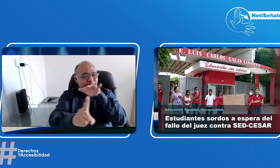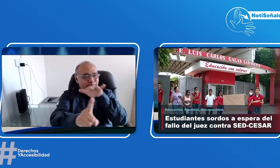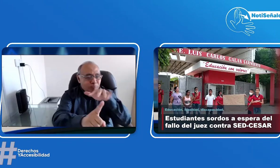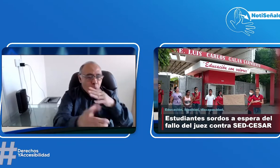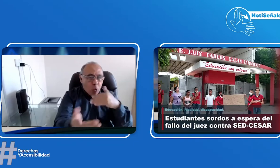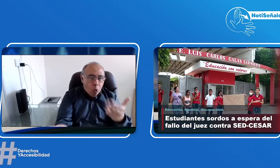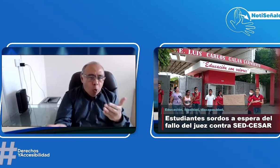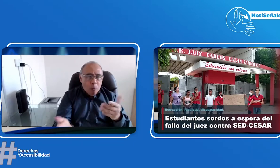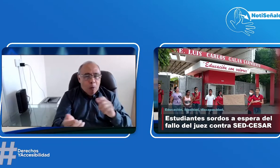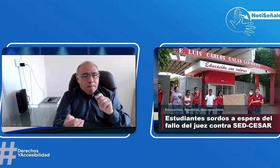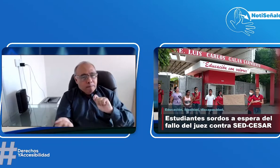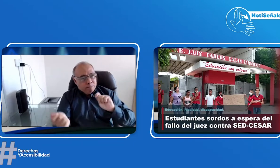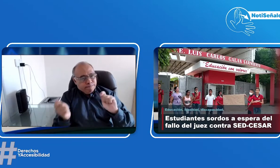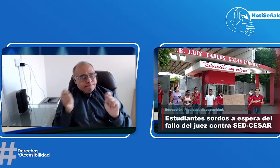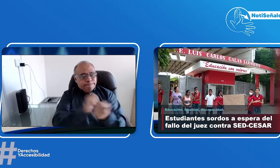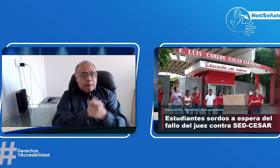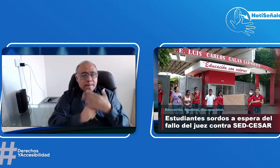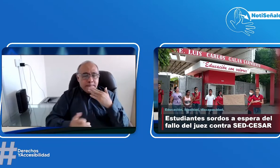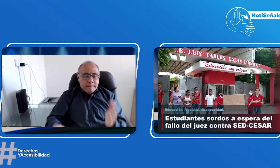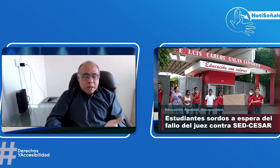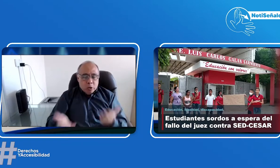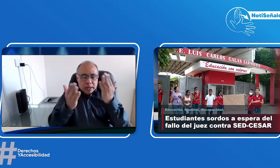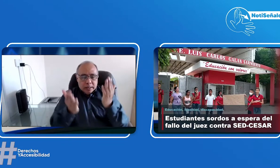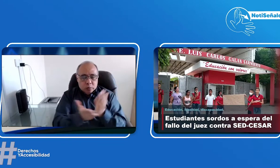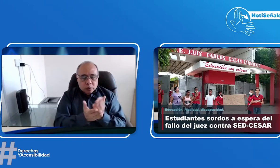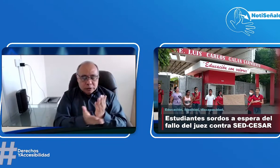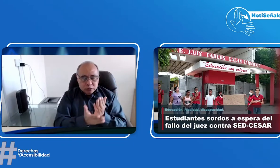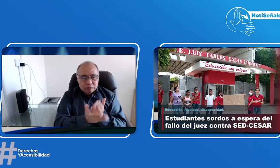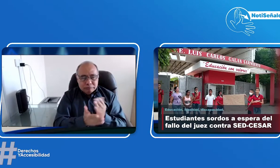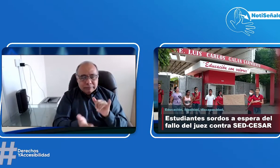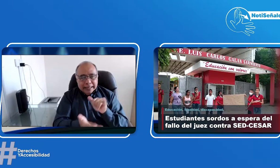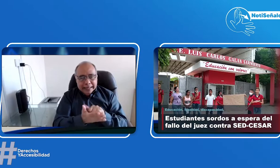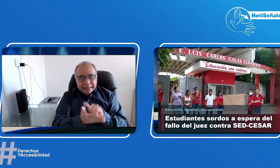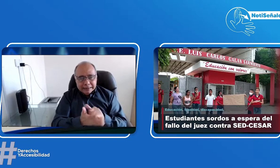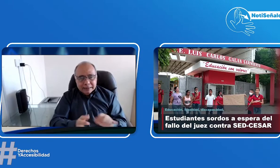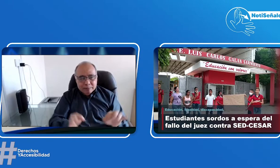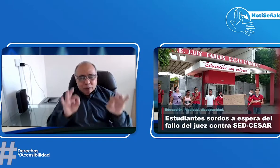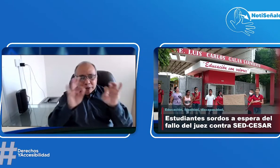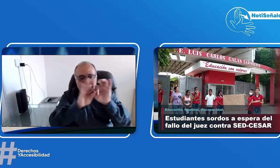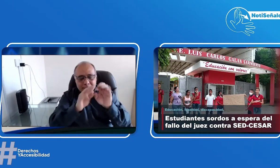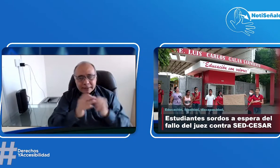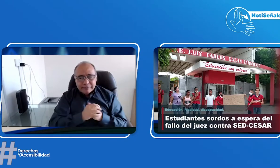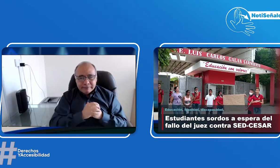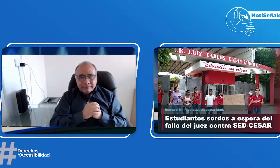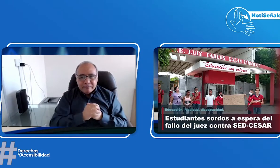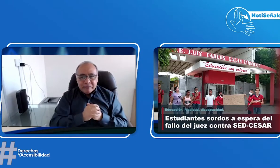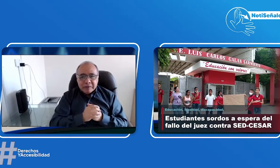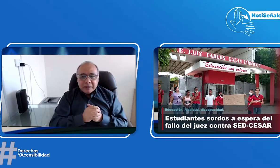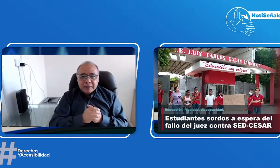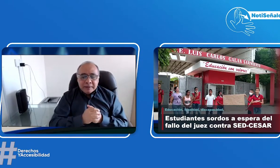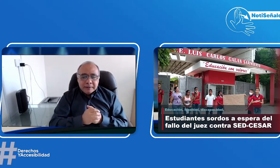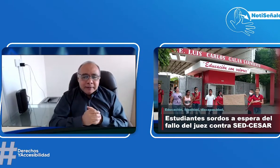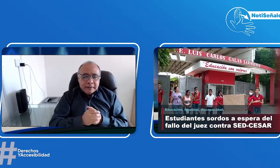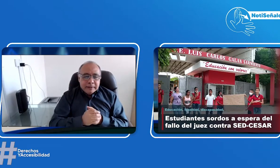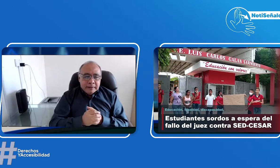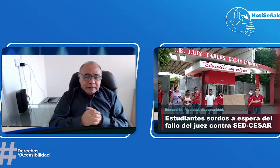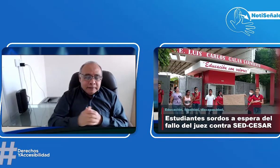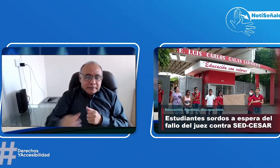el insor, y que de esta manera pues se logre un mejoramiento de esta situación, para eso se ha creado esta